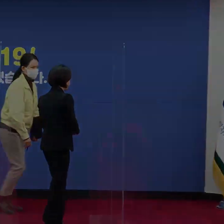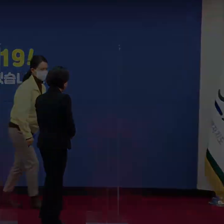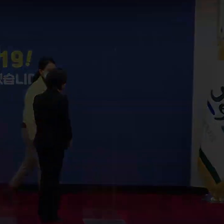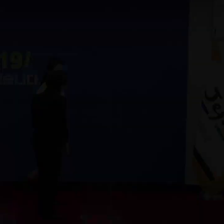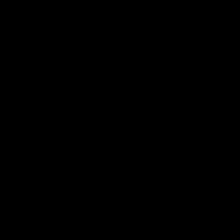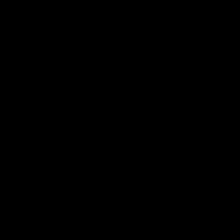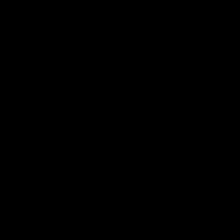감사합니다. 감사합니다.